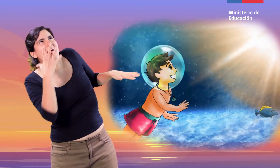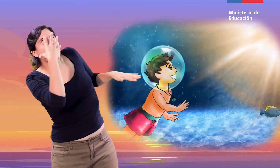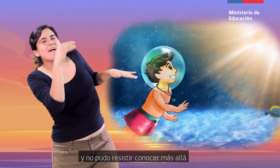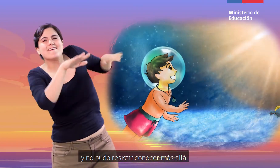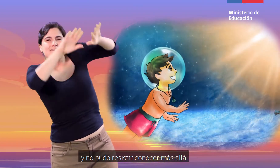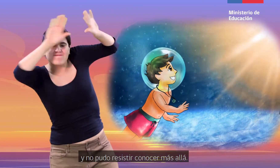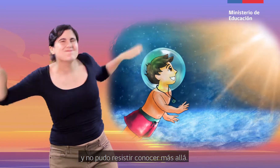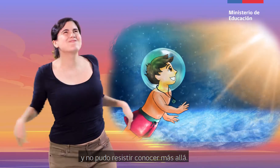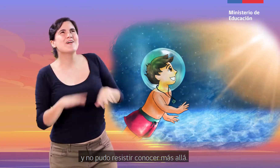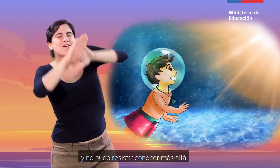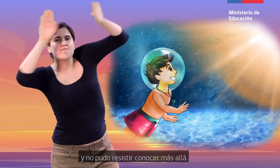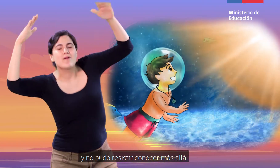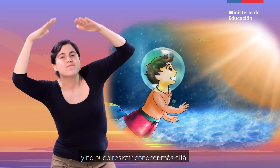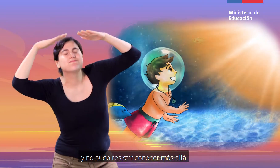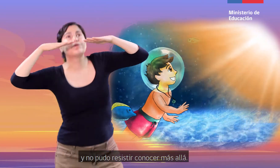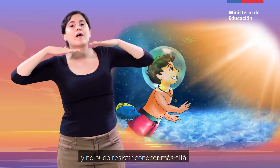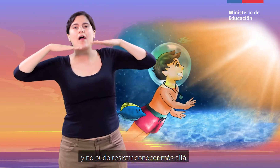Y no pudo resistir conocer más allá.